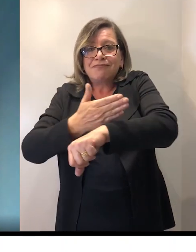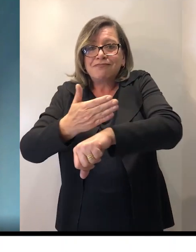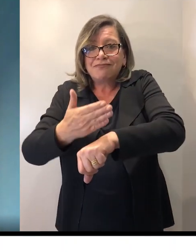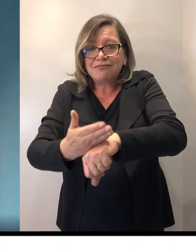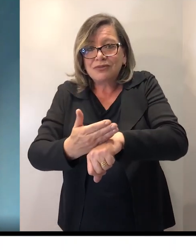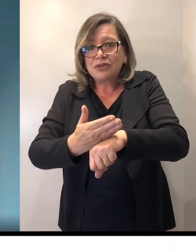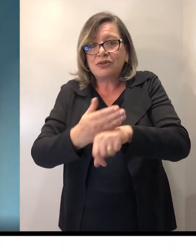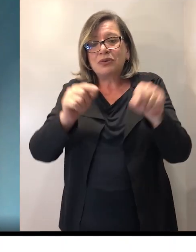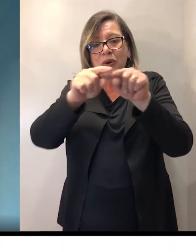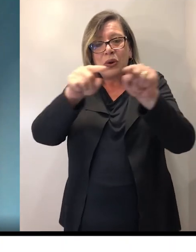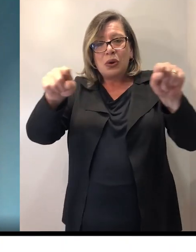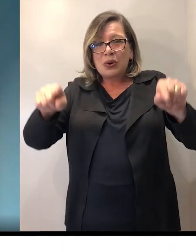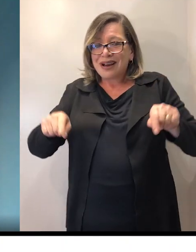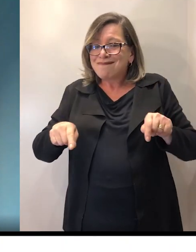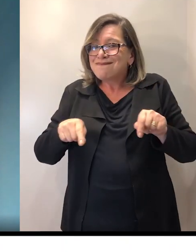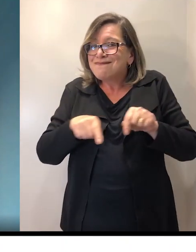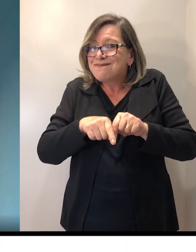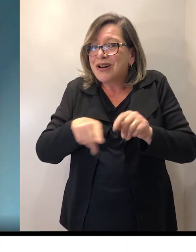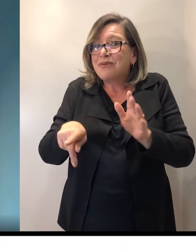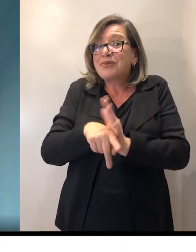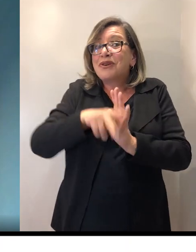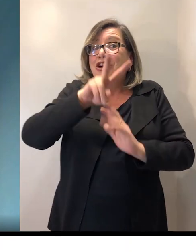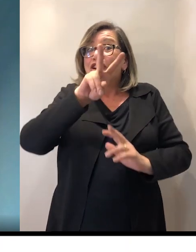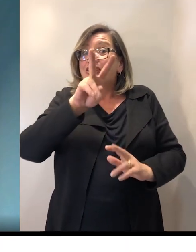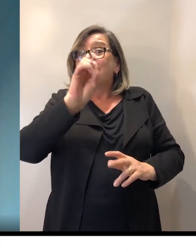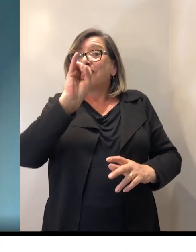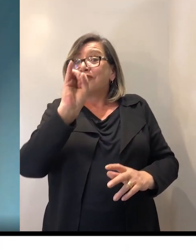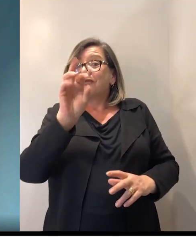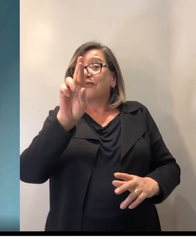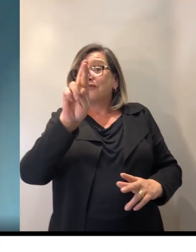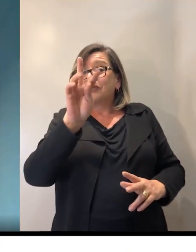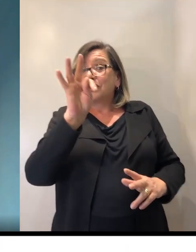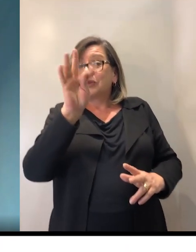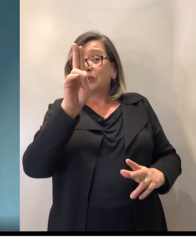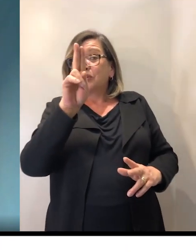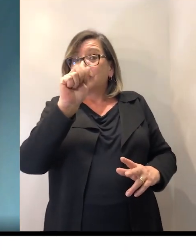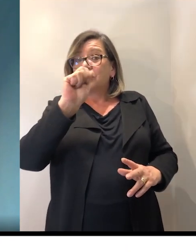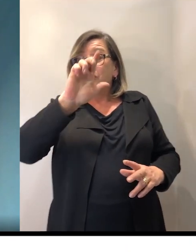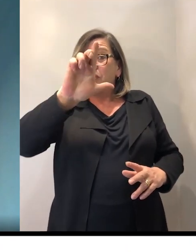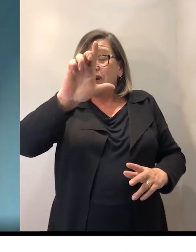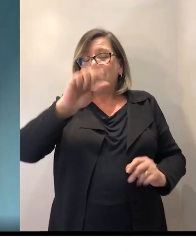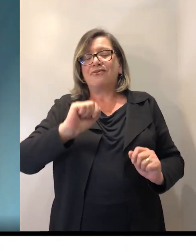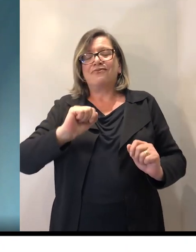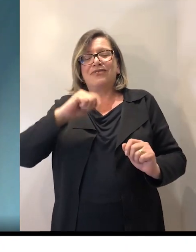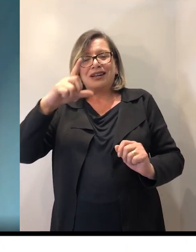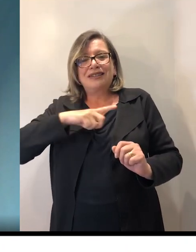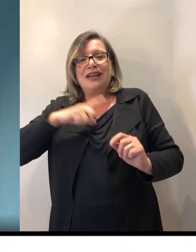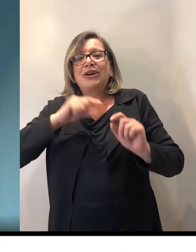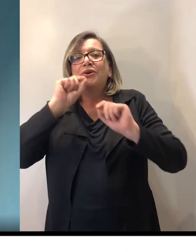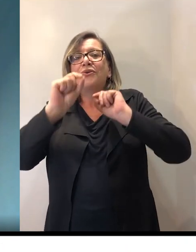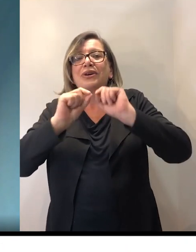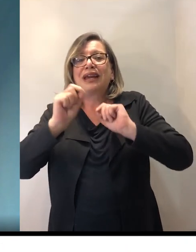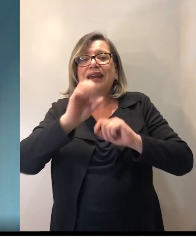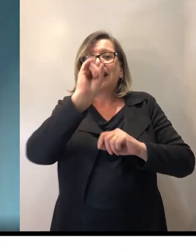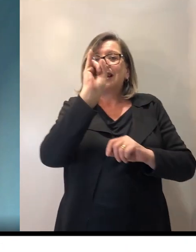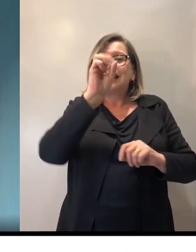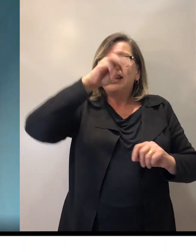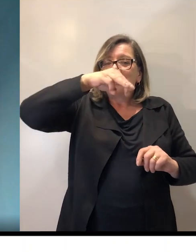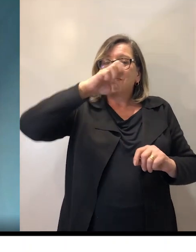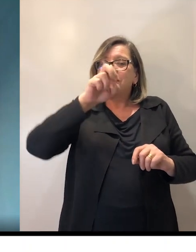espaço virtual de aprendizagem, nós realizaremos uma imersão, na qual vocês poderão conhecer como